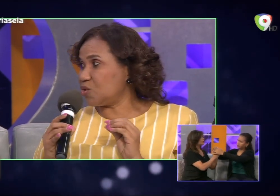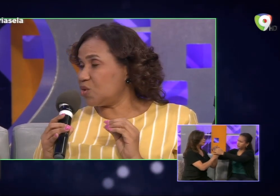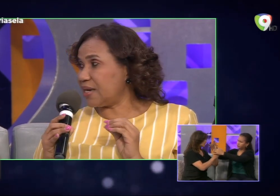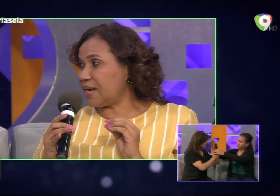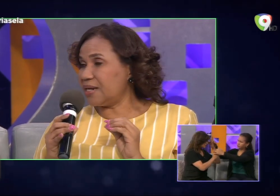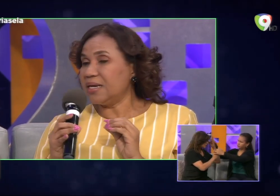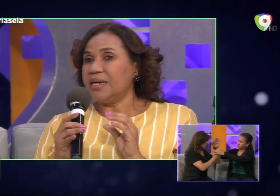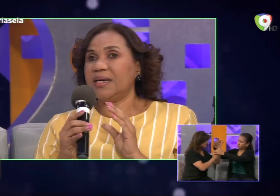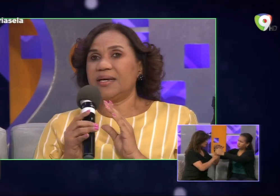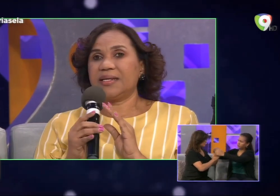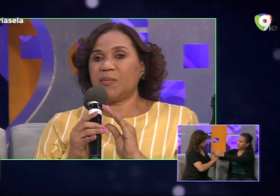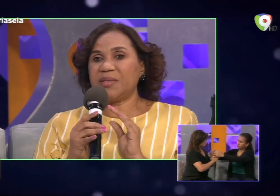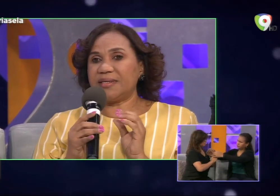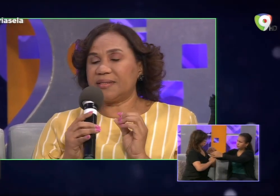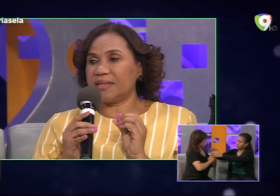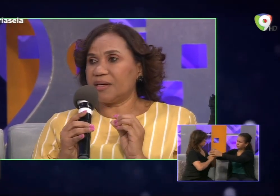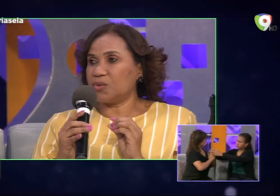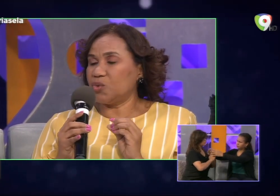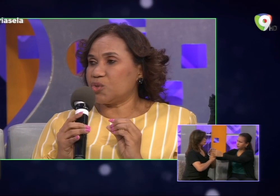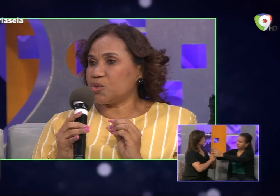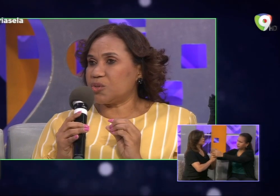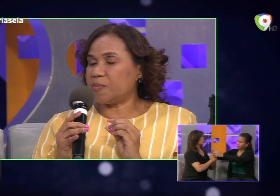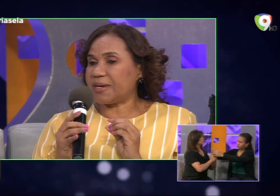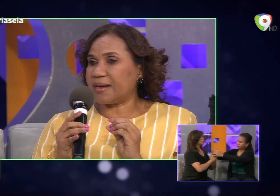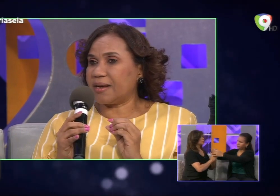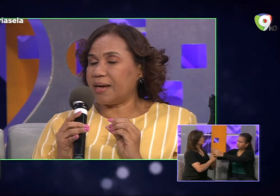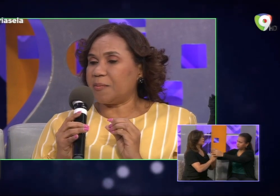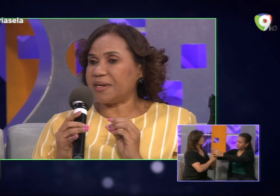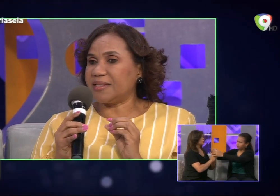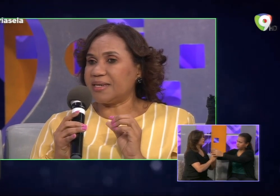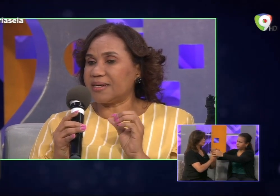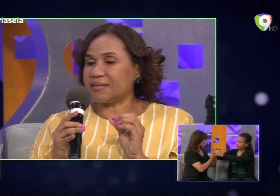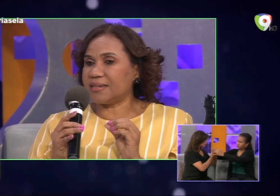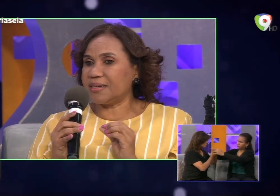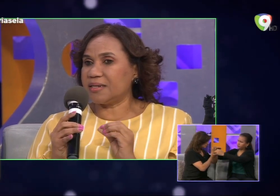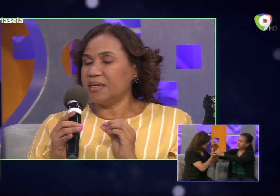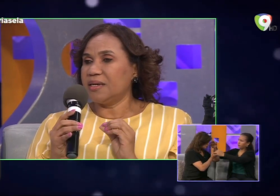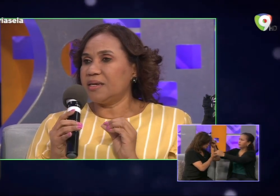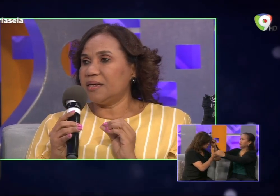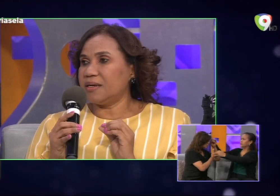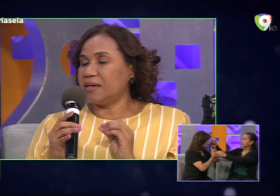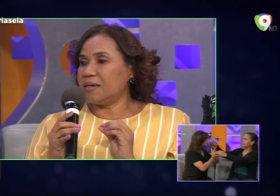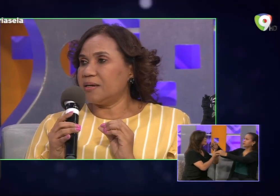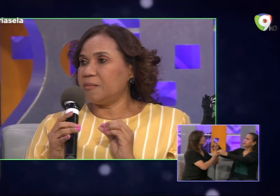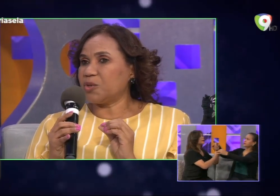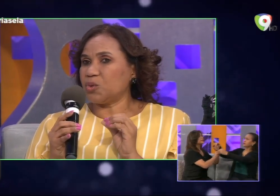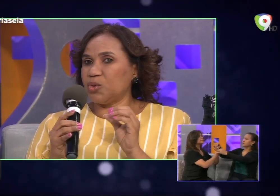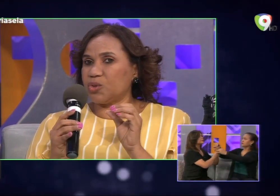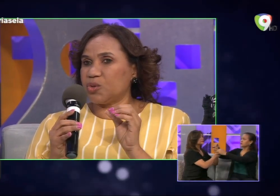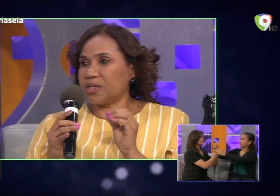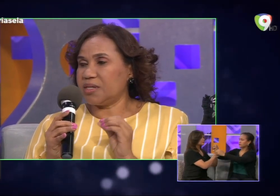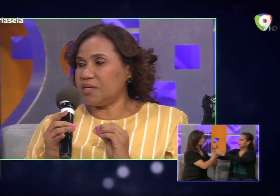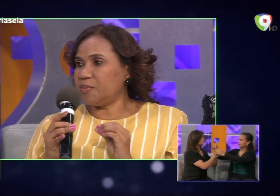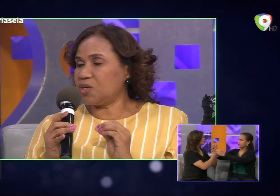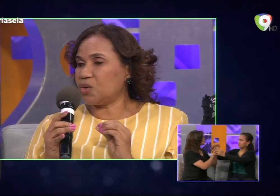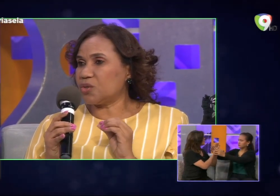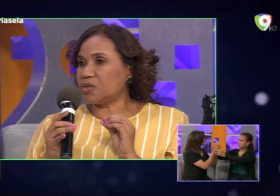emocional también se dan cursos para aprender a hacer productos químicos